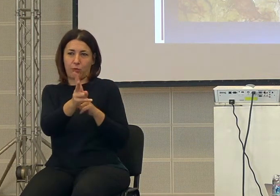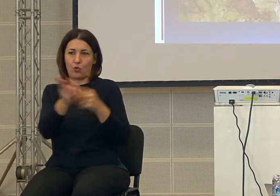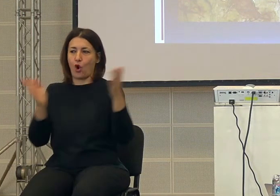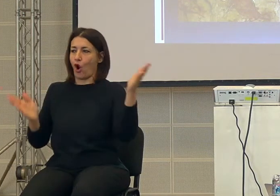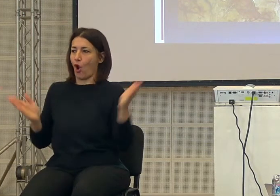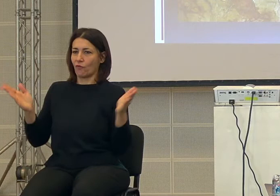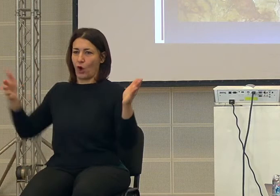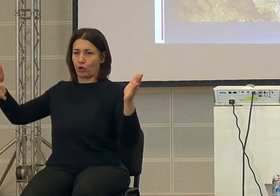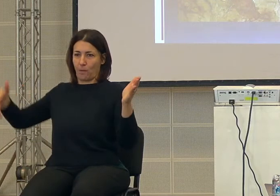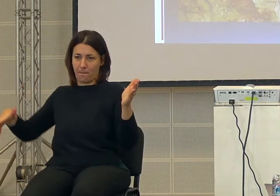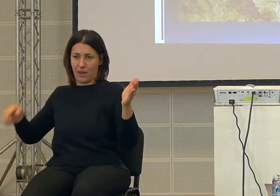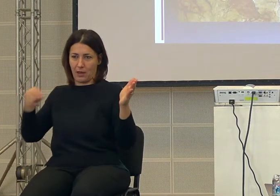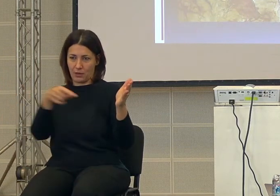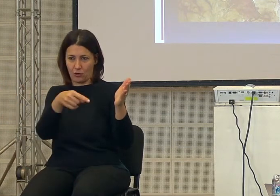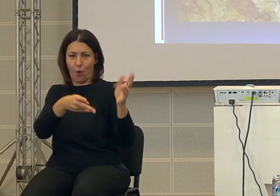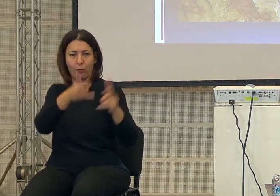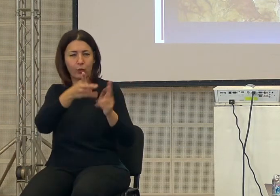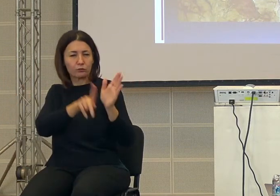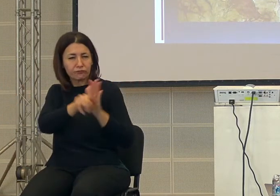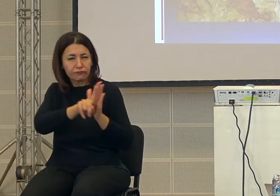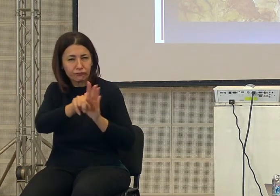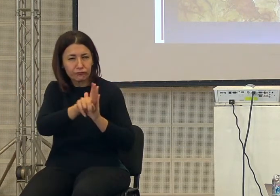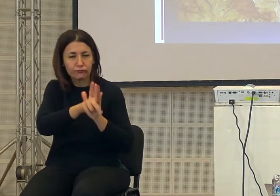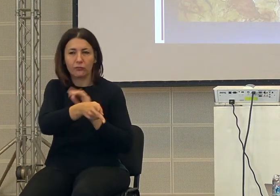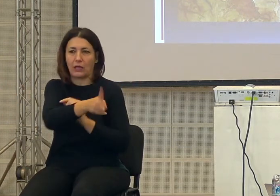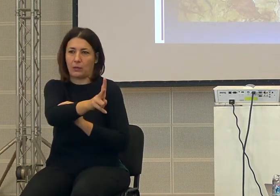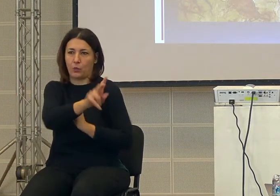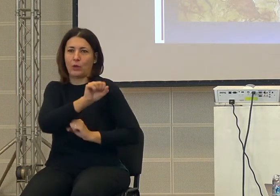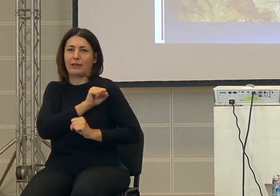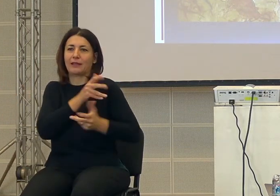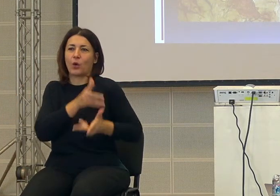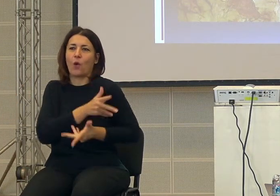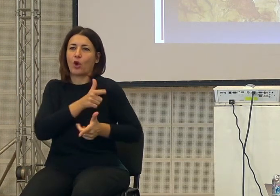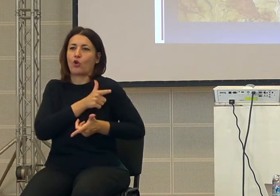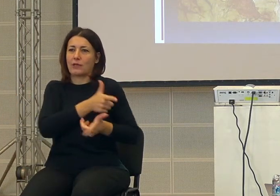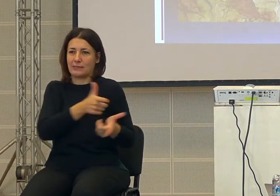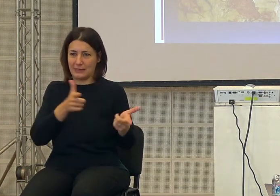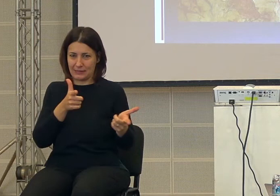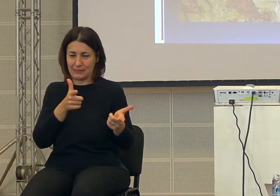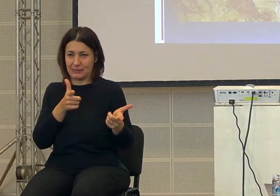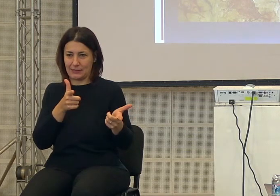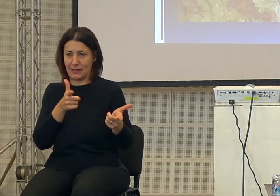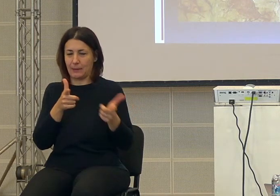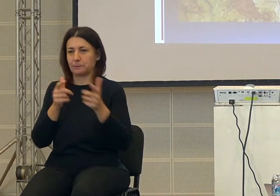molto più efficacemente che se fosse molto più